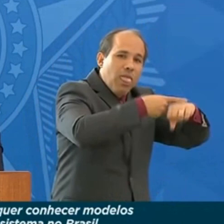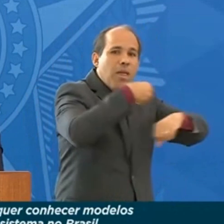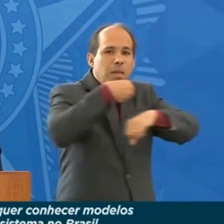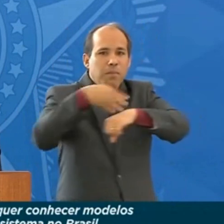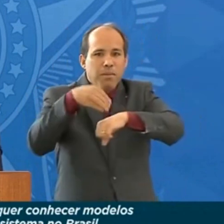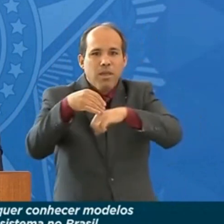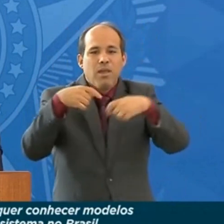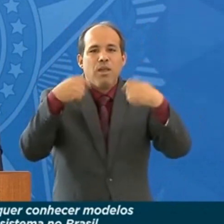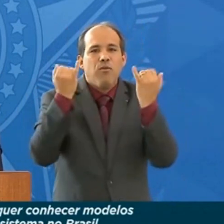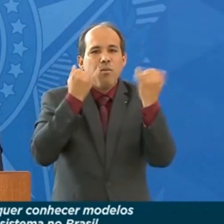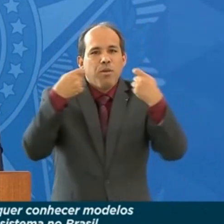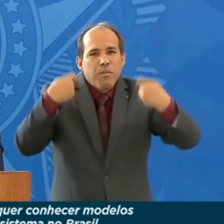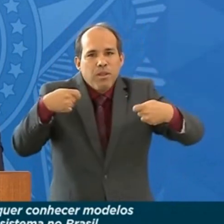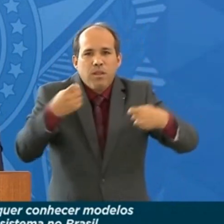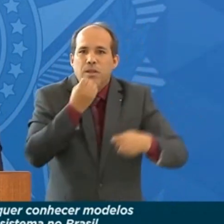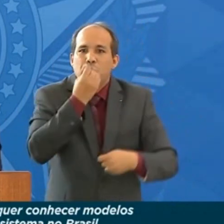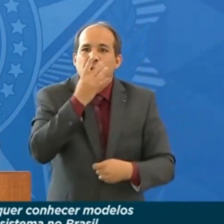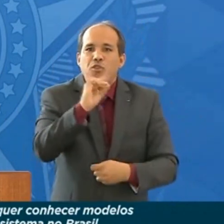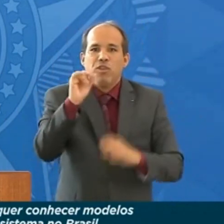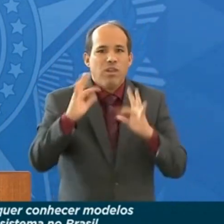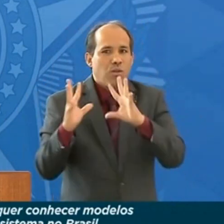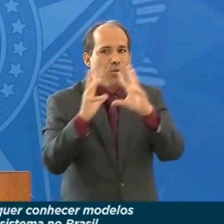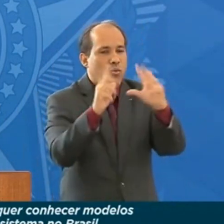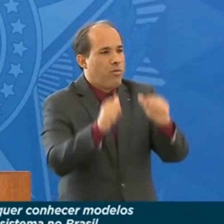necessários. Boa tarde, bom dia a todos. Boa todos.